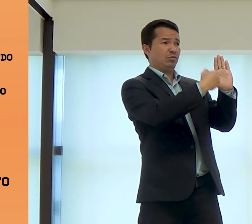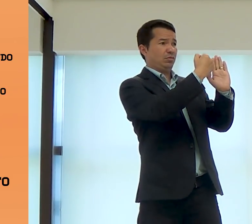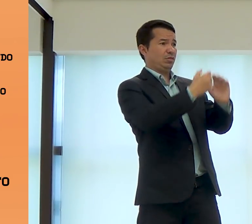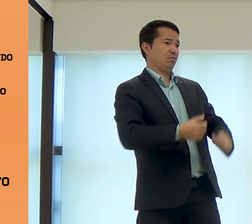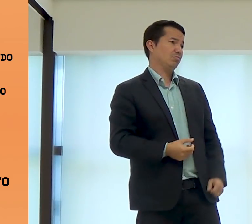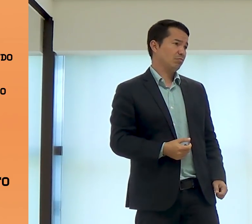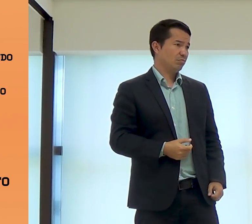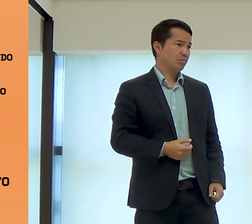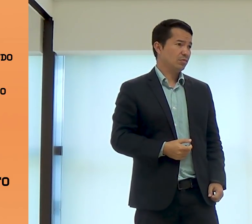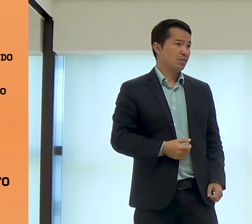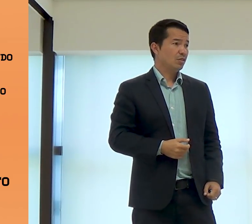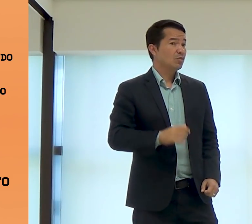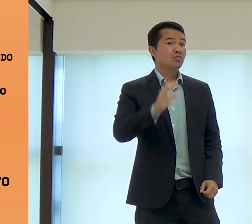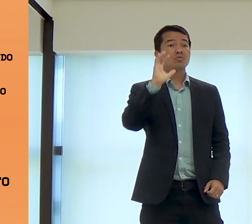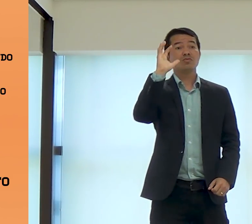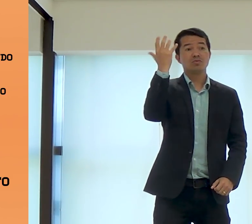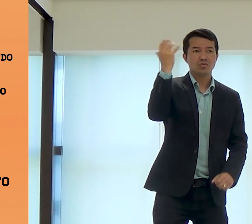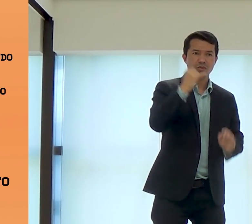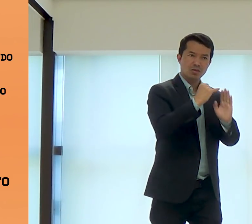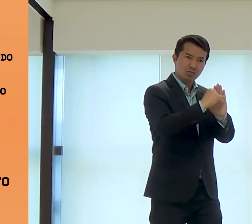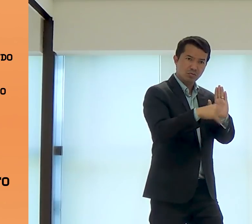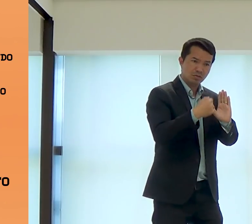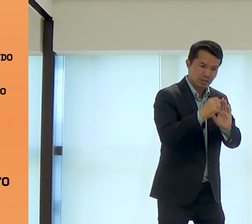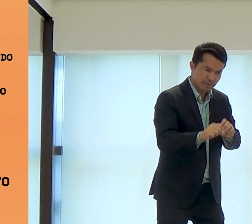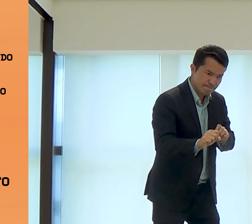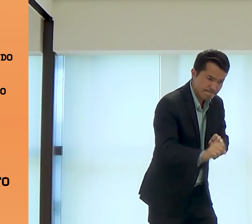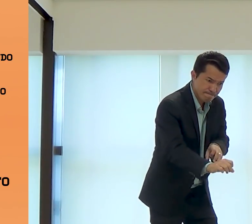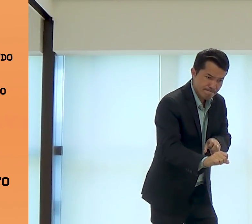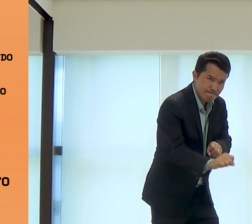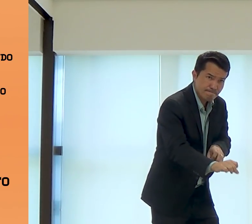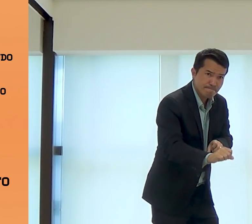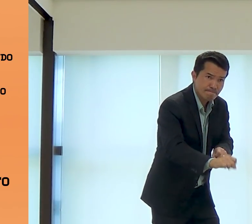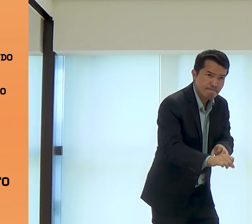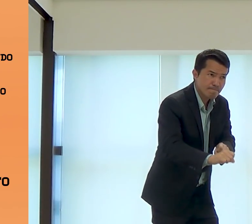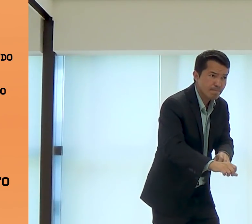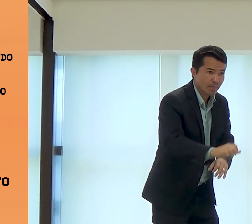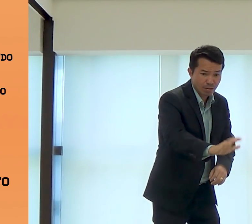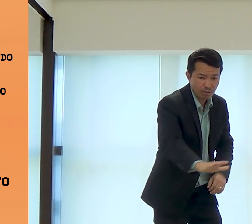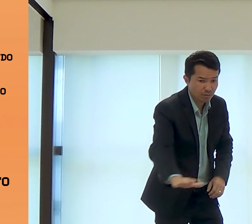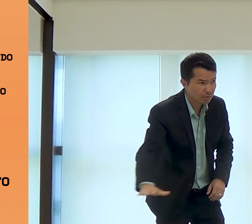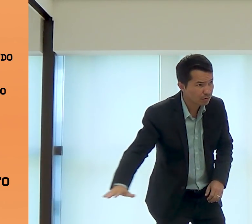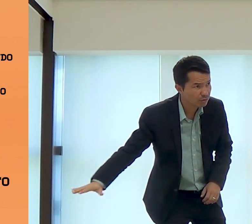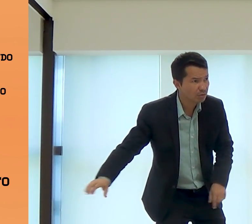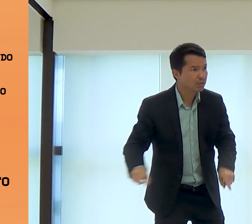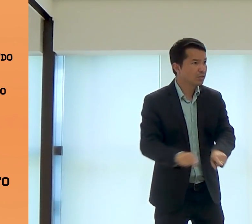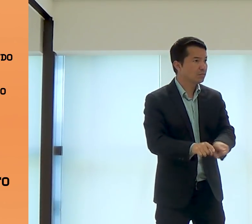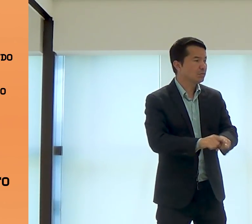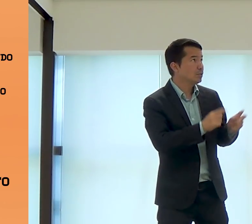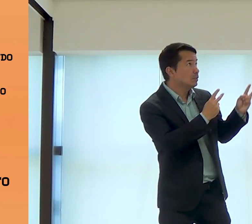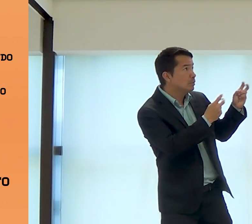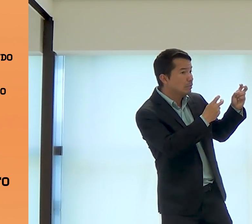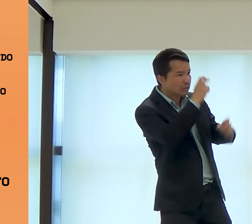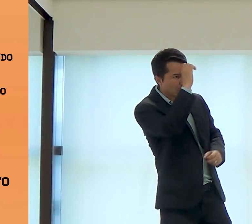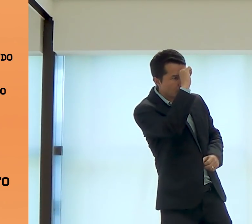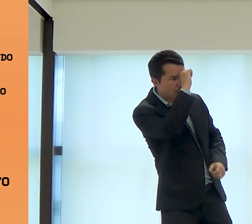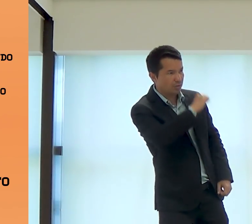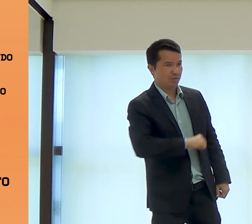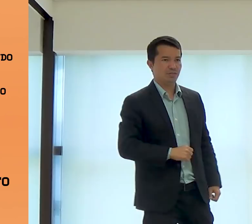precisamos ser como José e vivemos corretamente. Quando